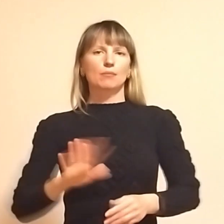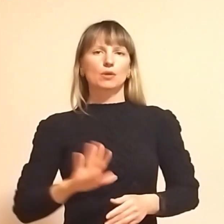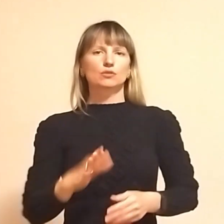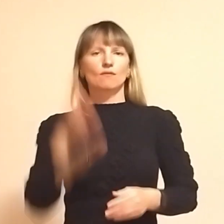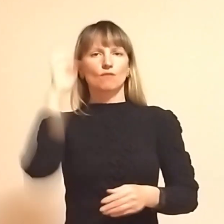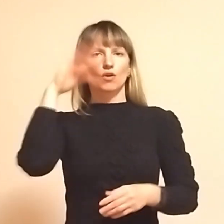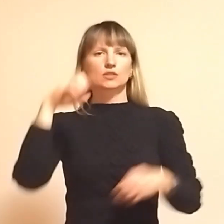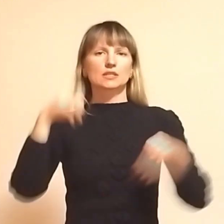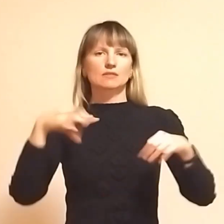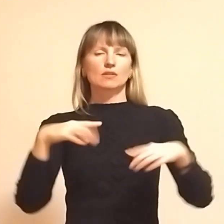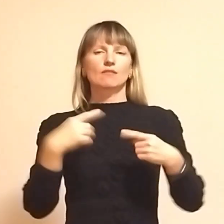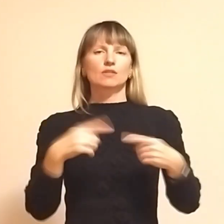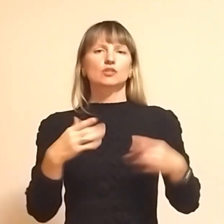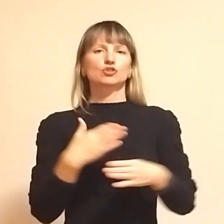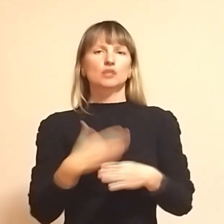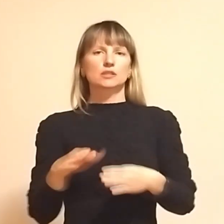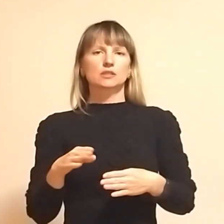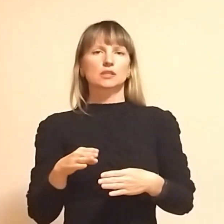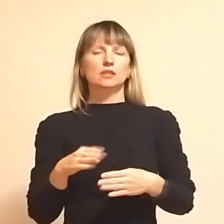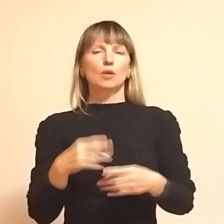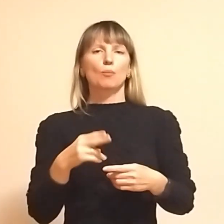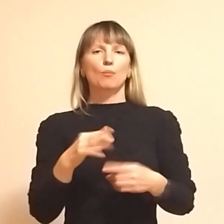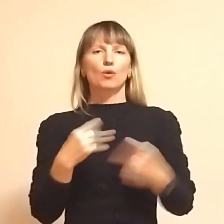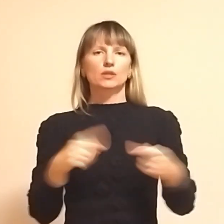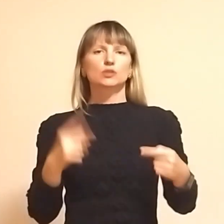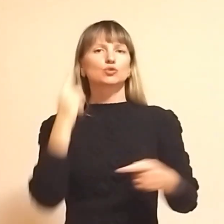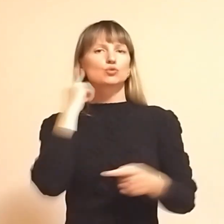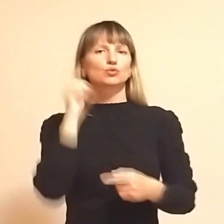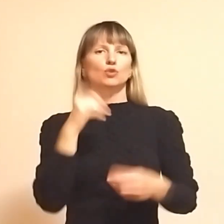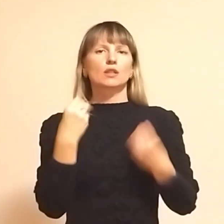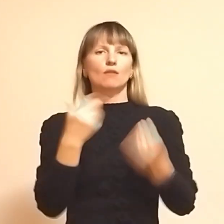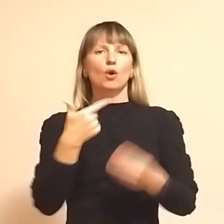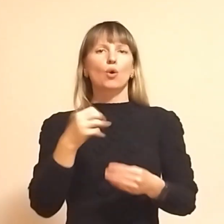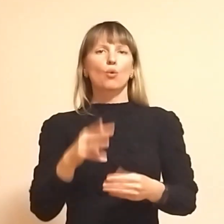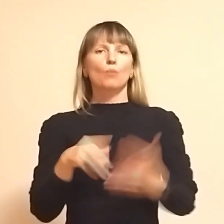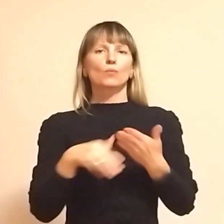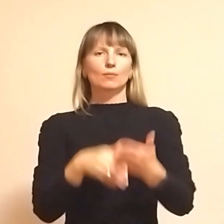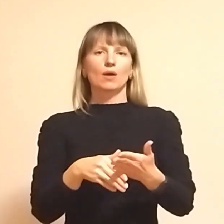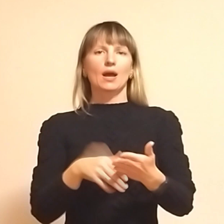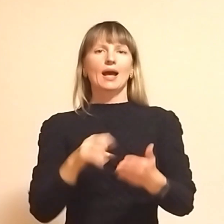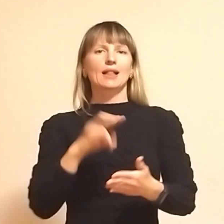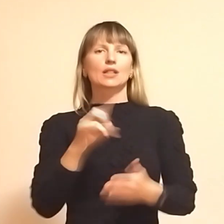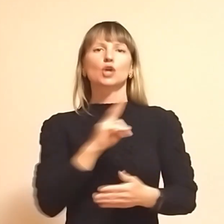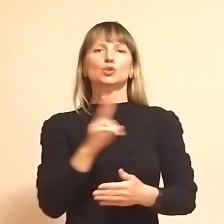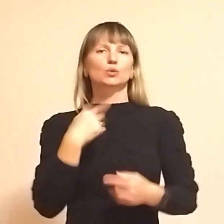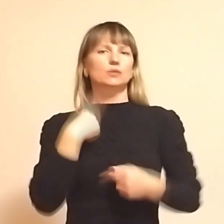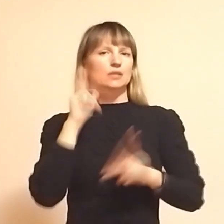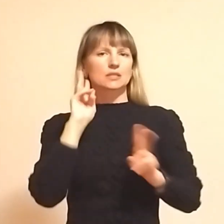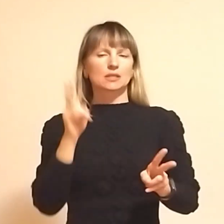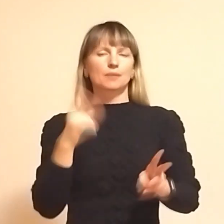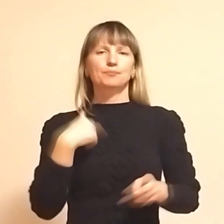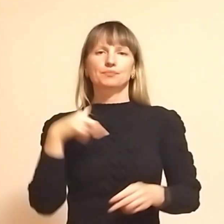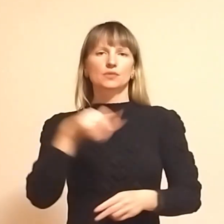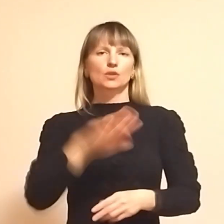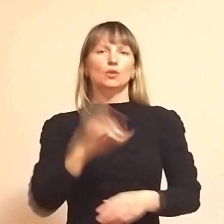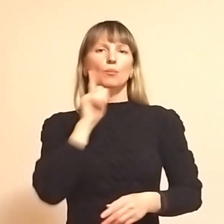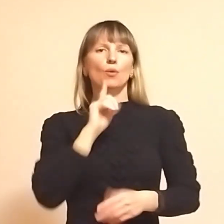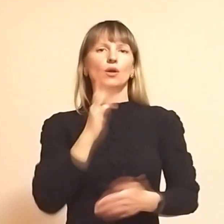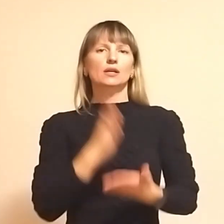Вода, світло в різних частинах поліг по-різному. Чула, що давали гуманітарну допомогу. Але хто? Не знаю. Не ходила. І поки є що